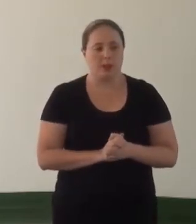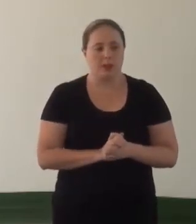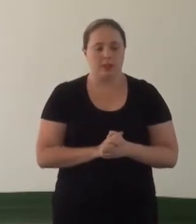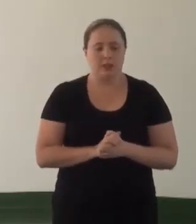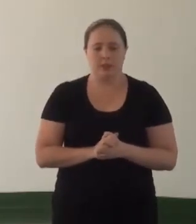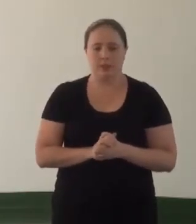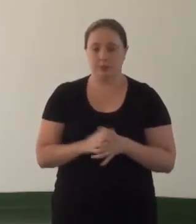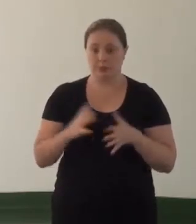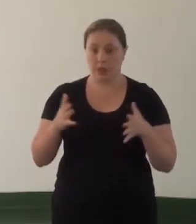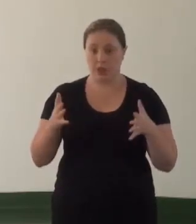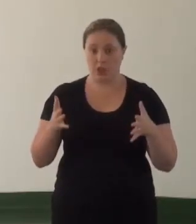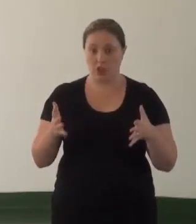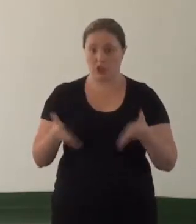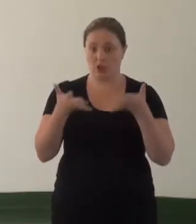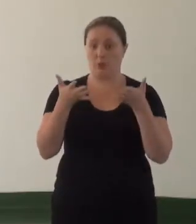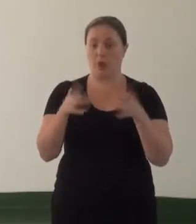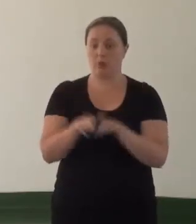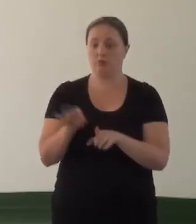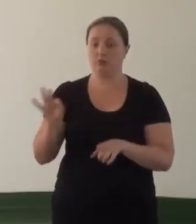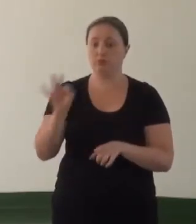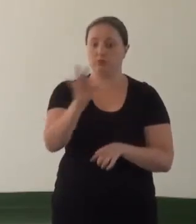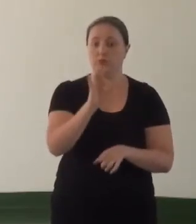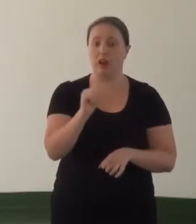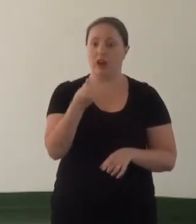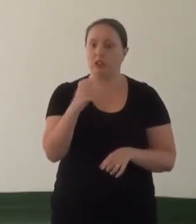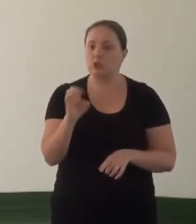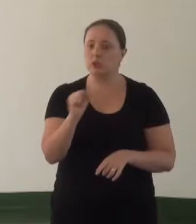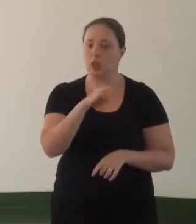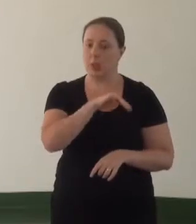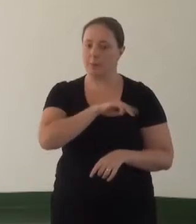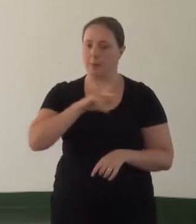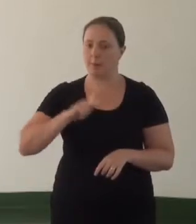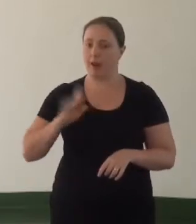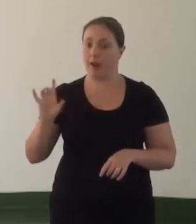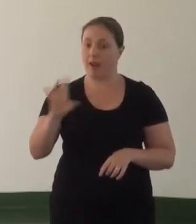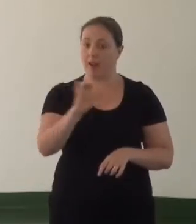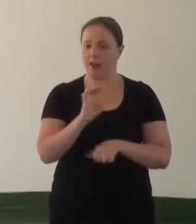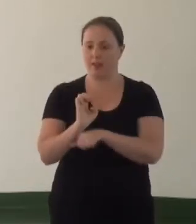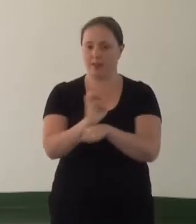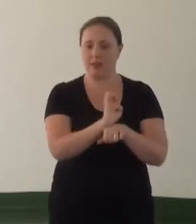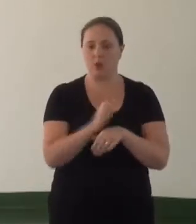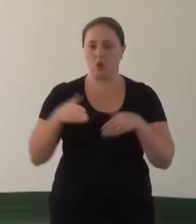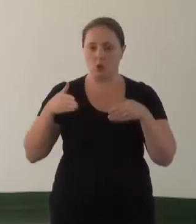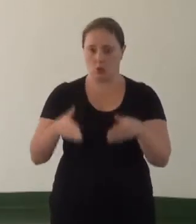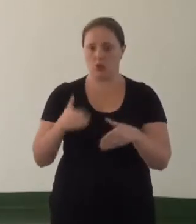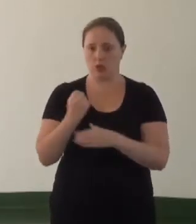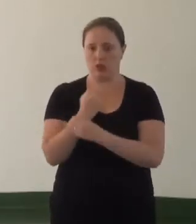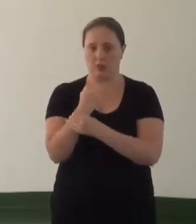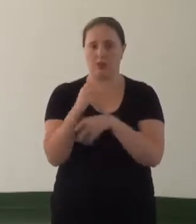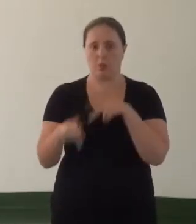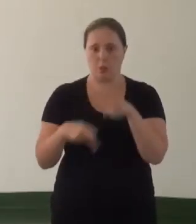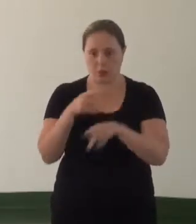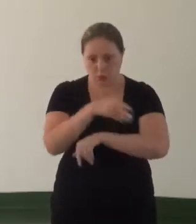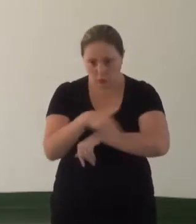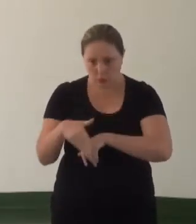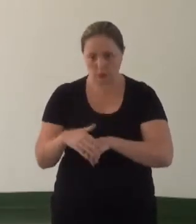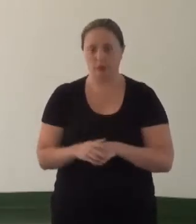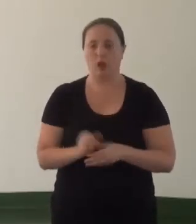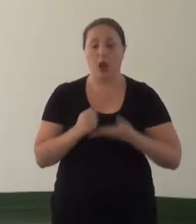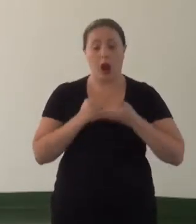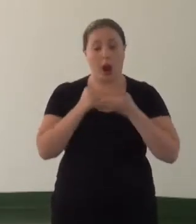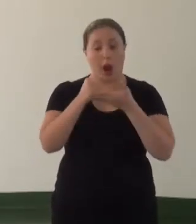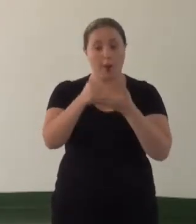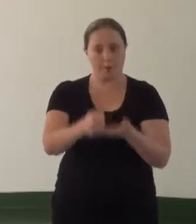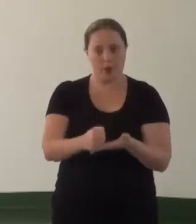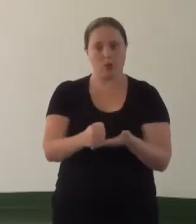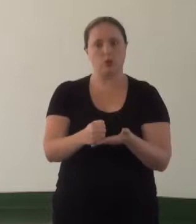Estimular e mapear as ações dos MP nos estados voltadas à defesa da população de rua, apoio por meio de